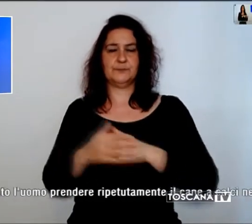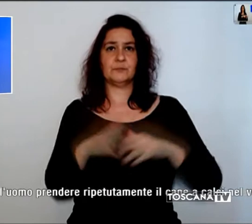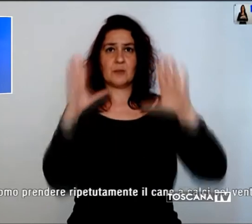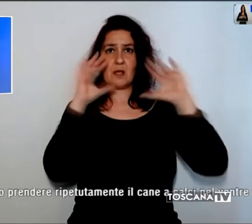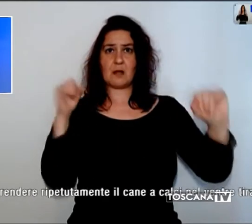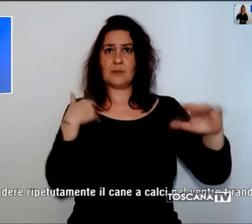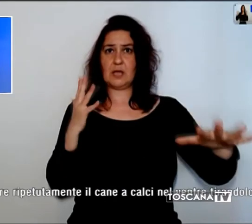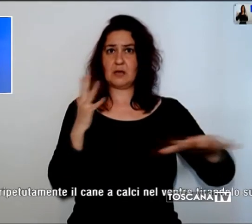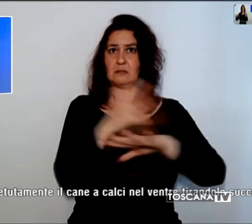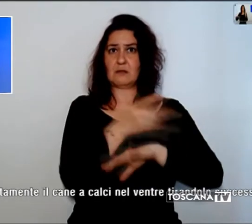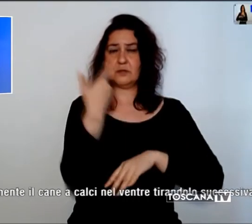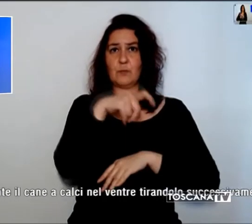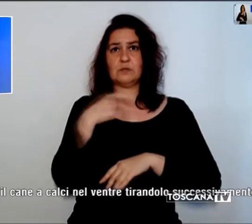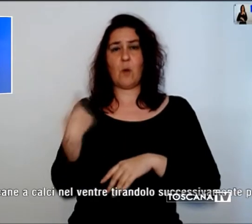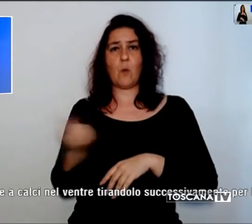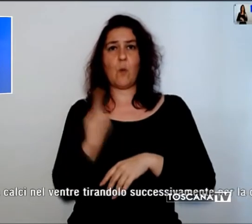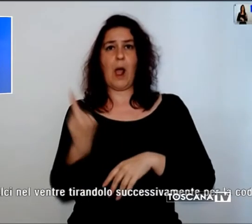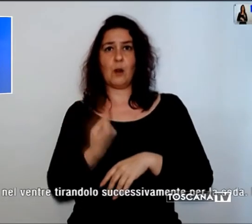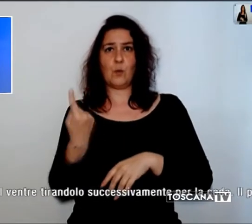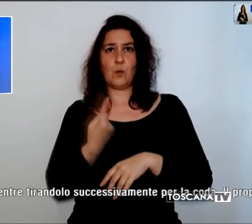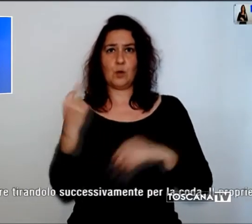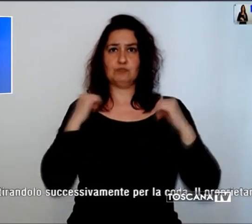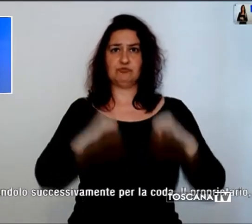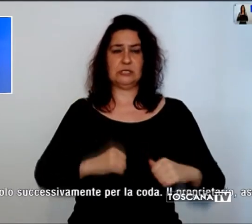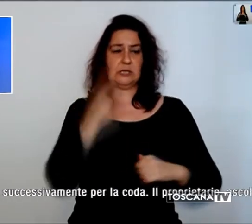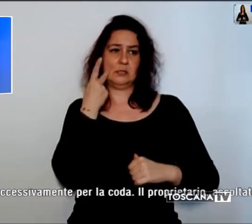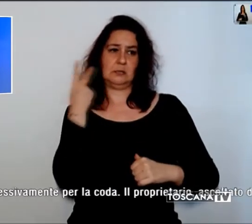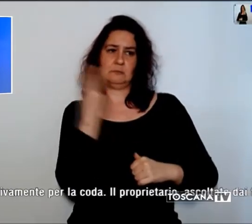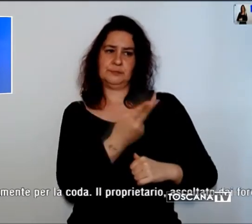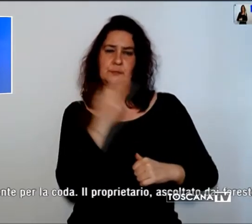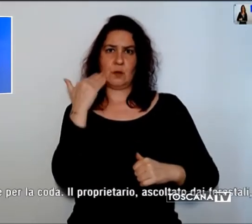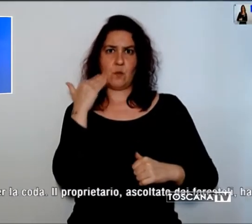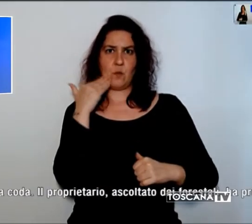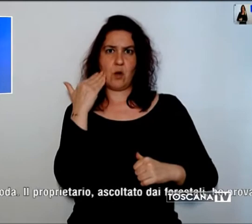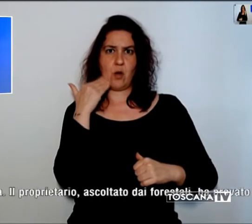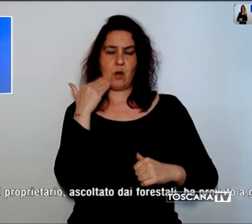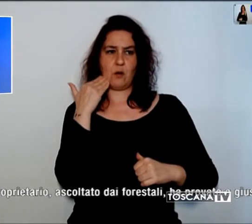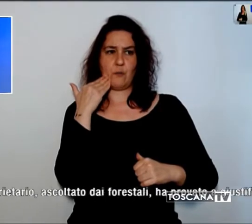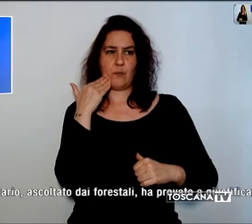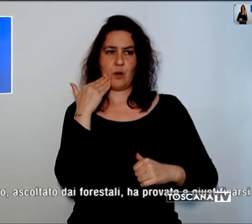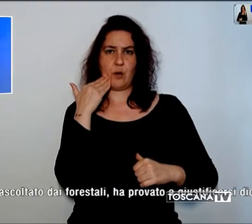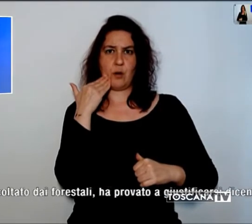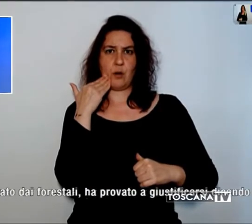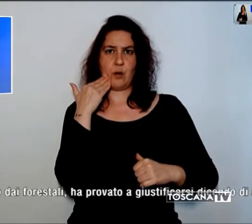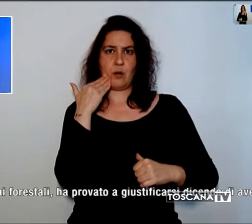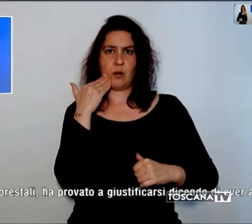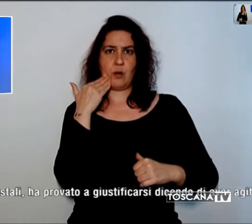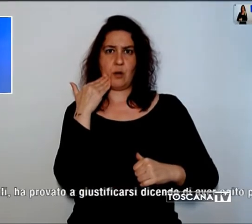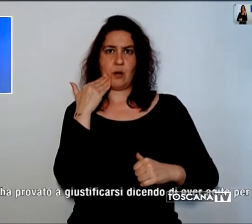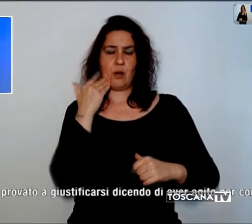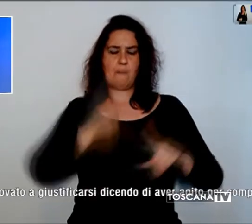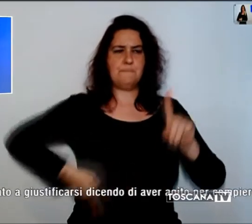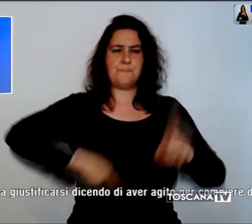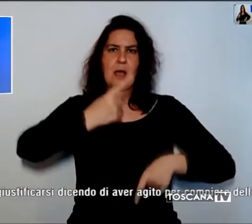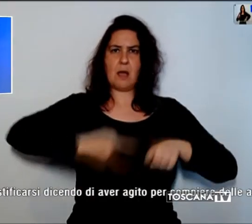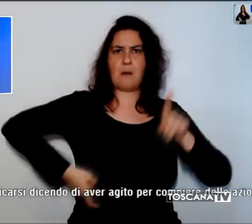segnalazione di alcuni cittadini che hanno notato l'uomo prendere ripetutamente il cane a calci nel